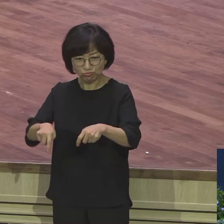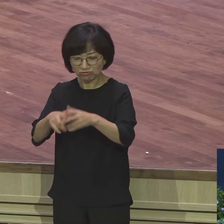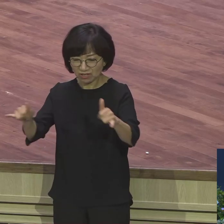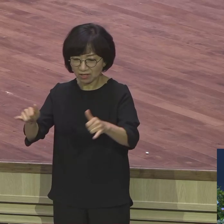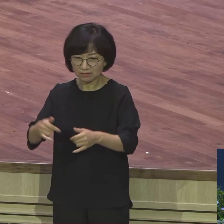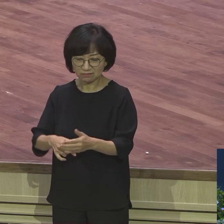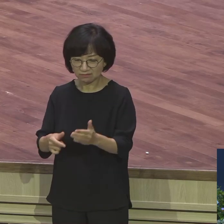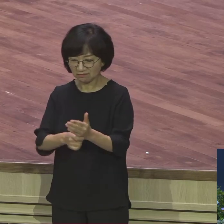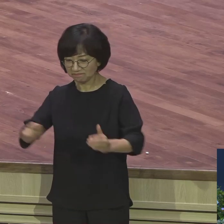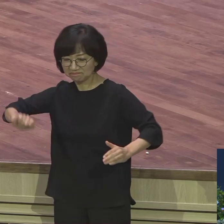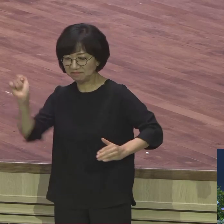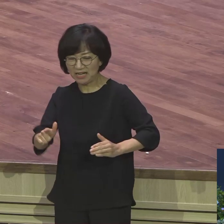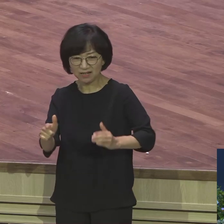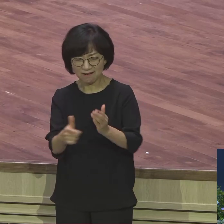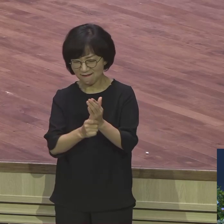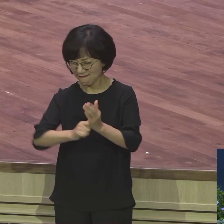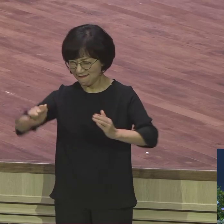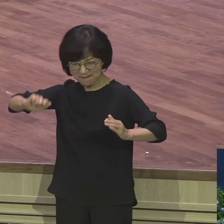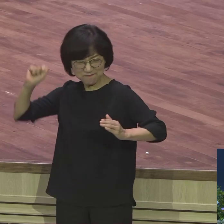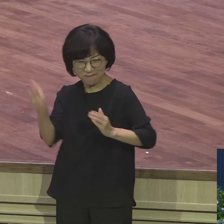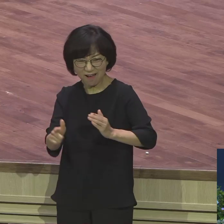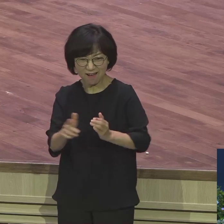하룻밤 술폼 마시면 몇백마리 술폼 마셔